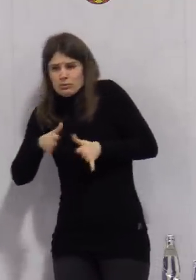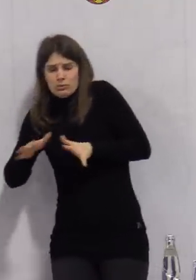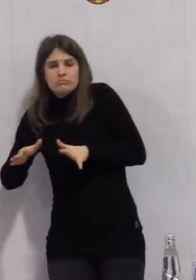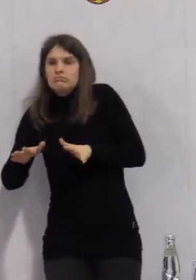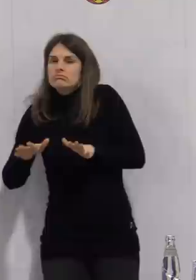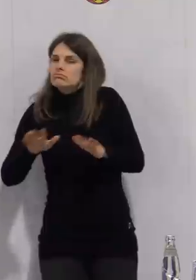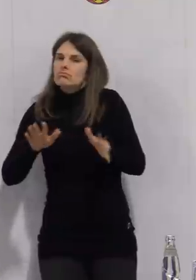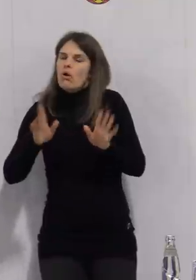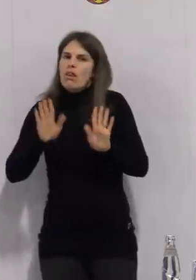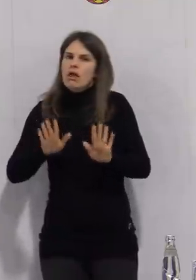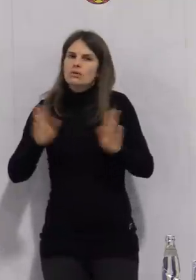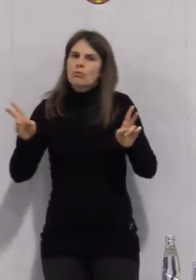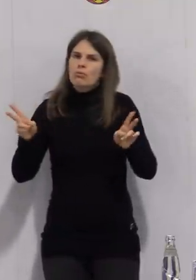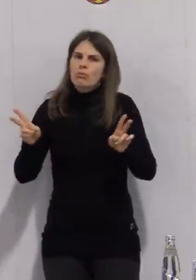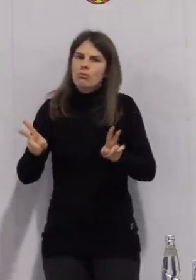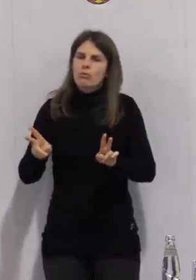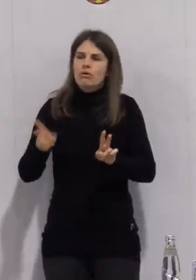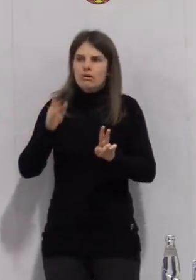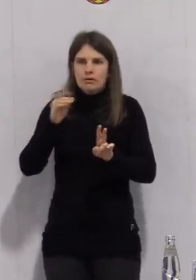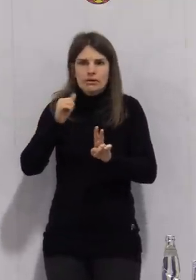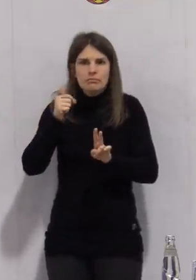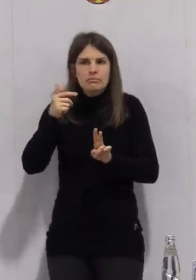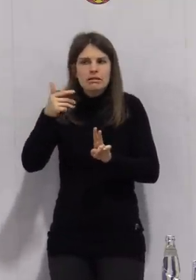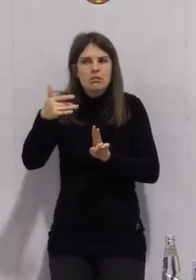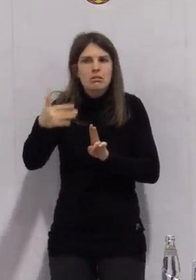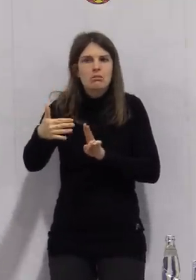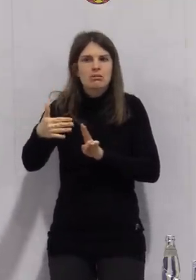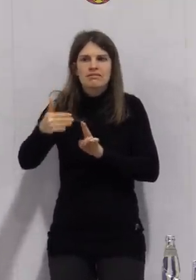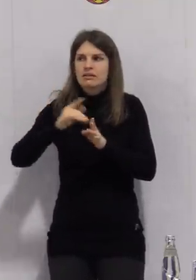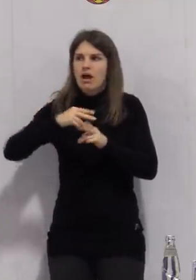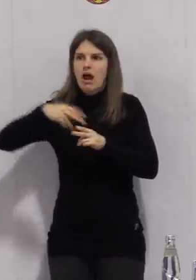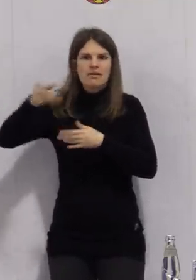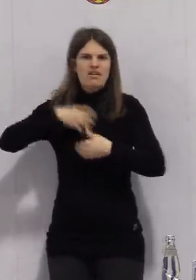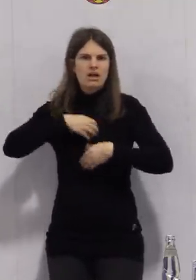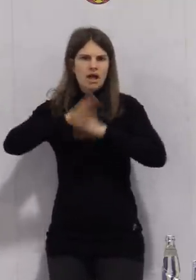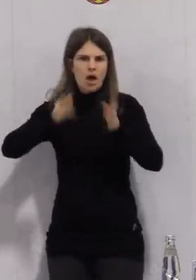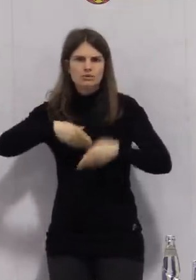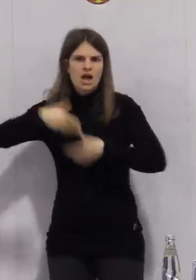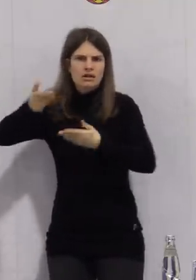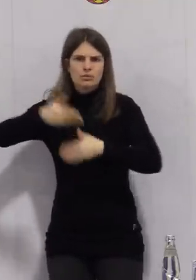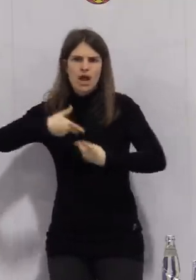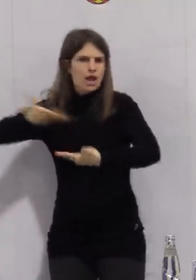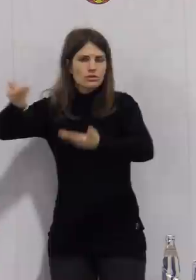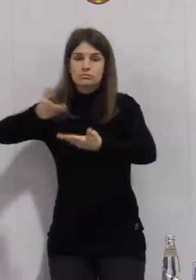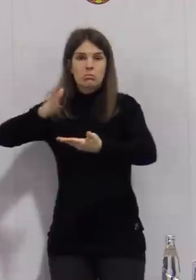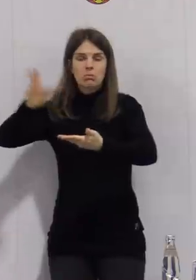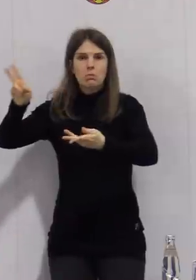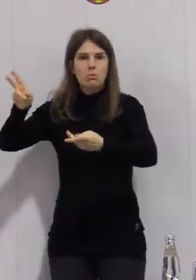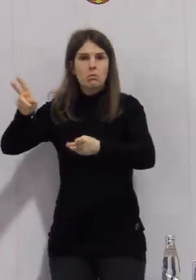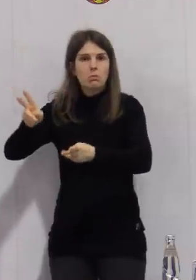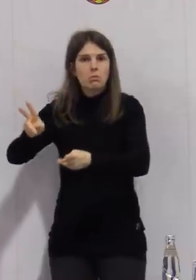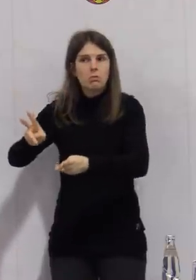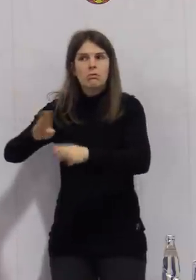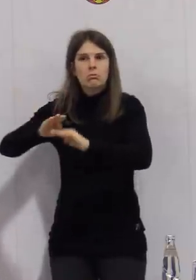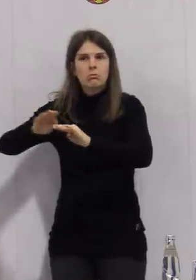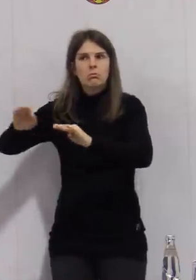im Heim verbleiben können, dass sie keiner stationären Behandlung bedürfen und das führen wir auf die gute